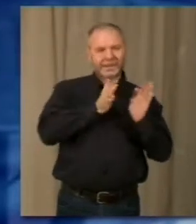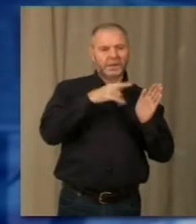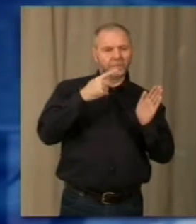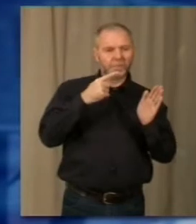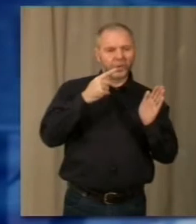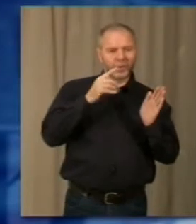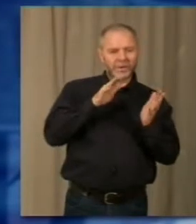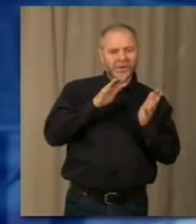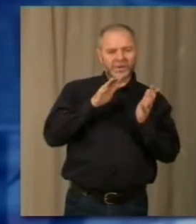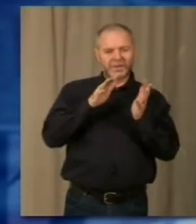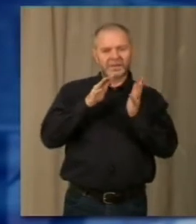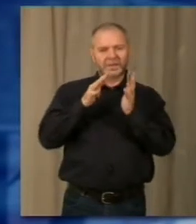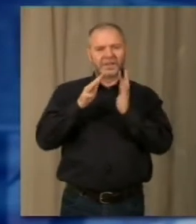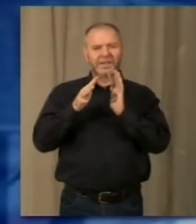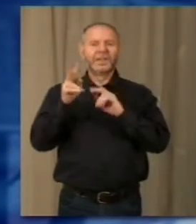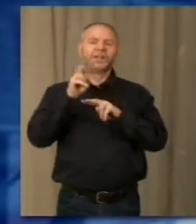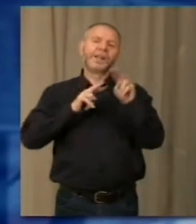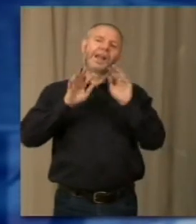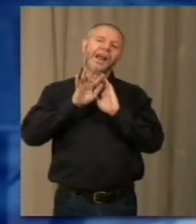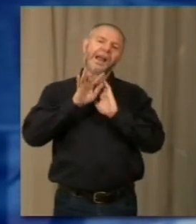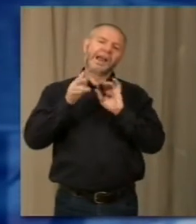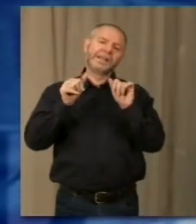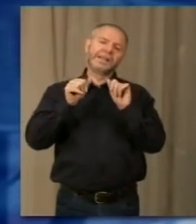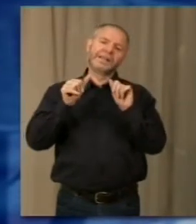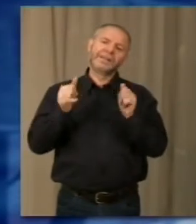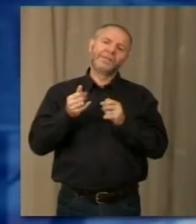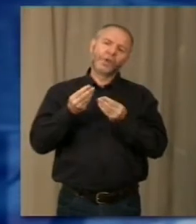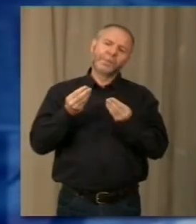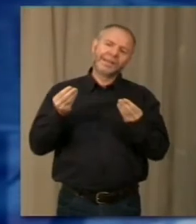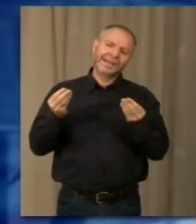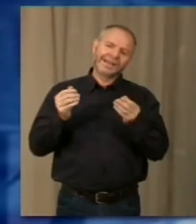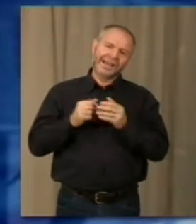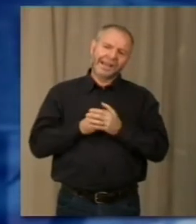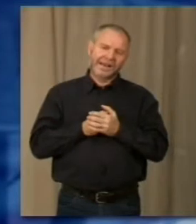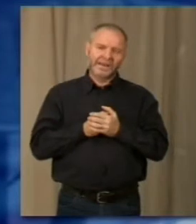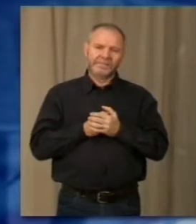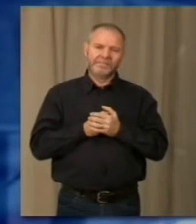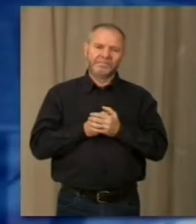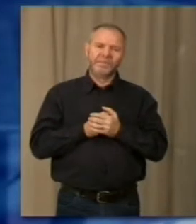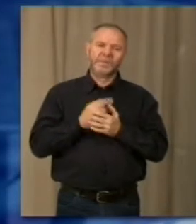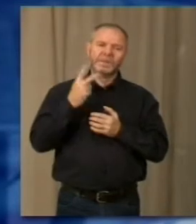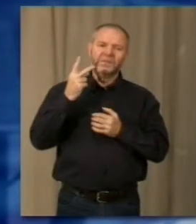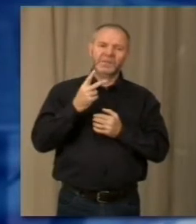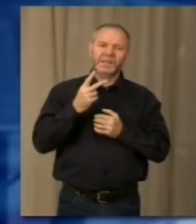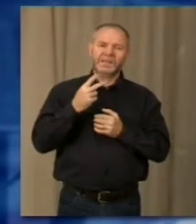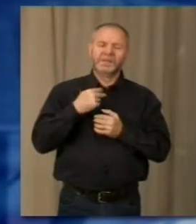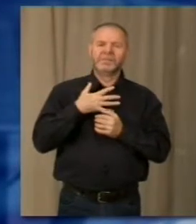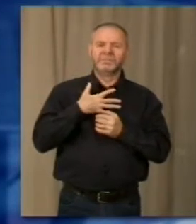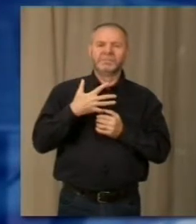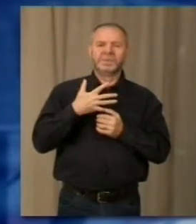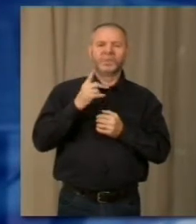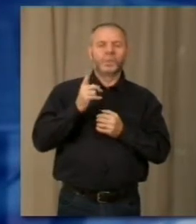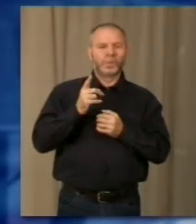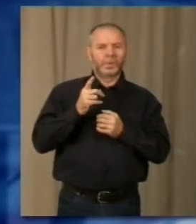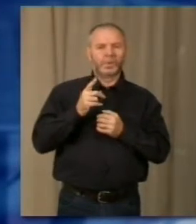acculturati, hanno cercato altre forme, altri materiali che non sono la ceramica. Però abbiamo tutti i presepi che io sono molto legato, anche